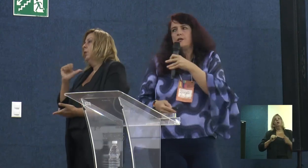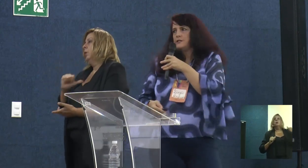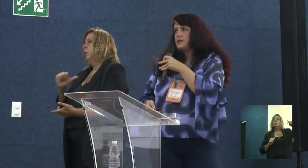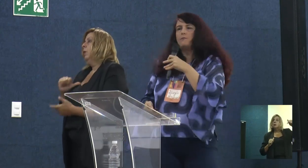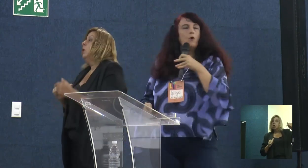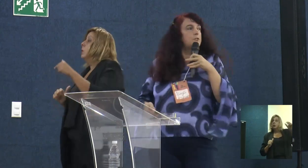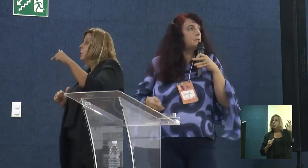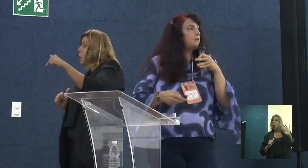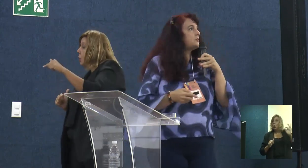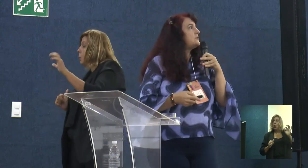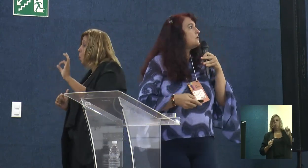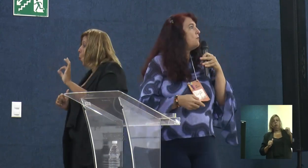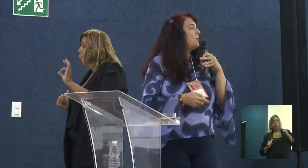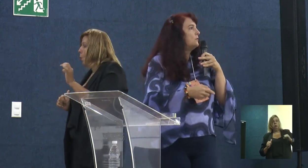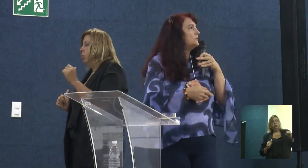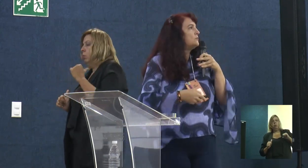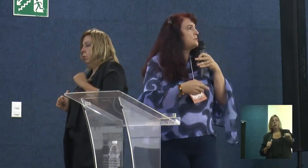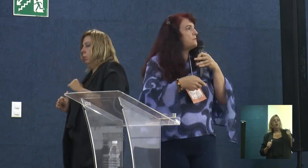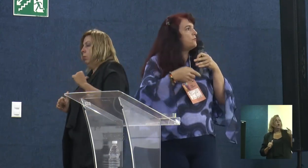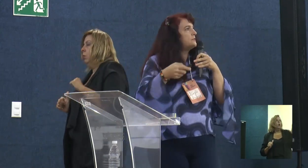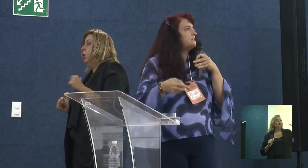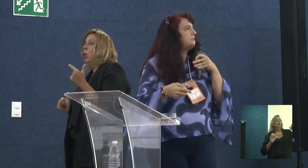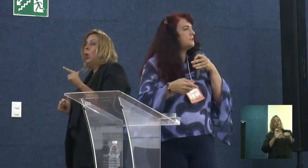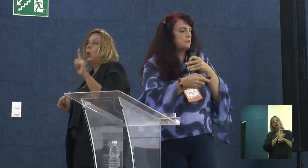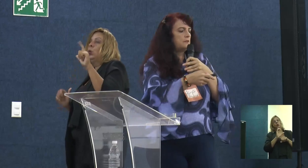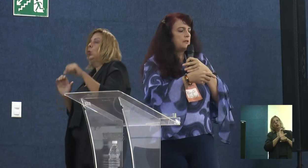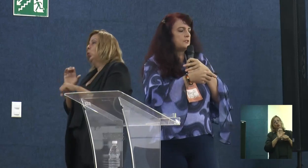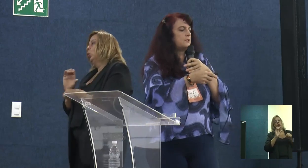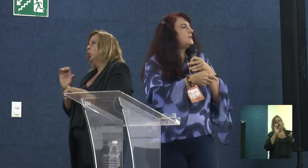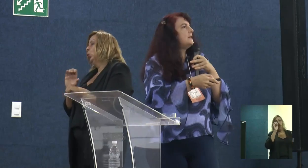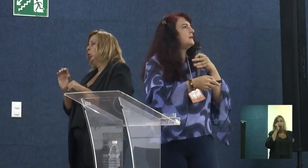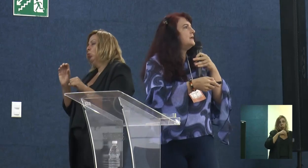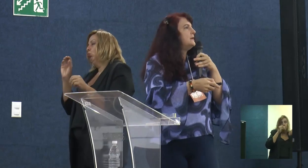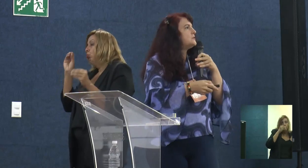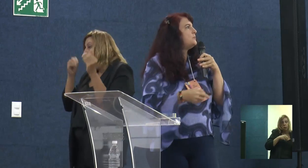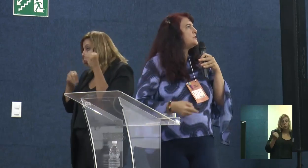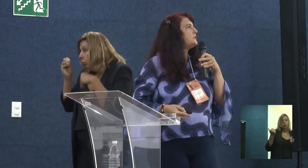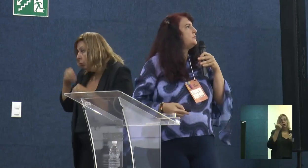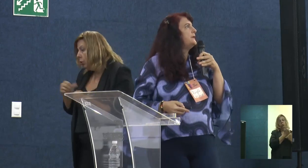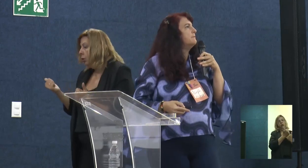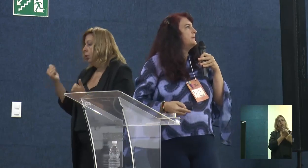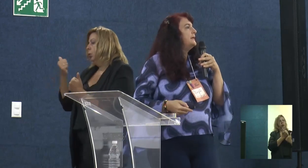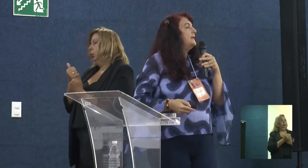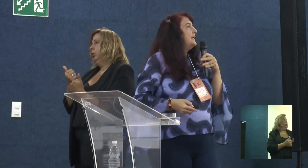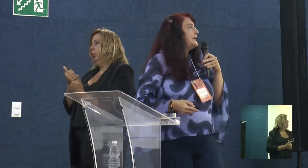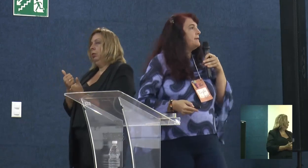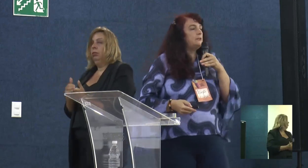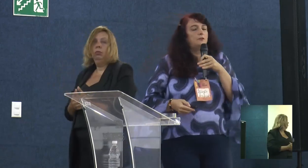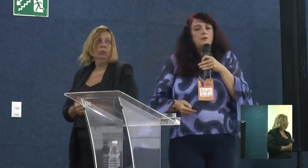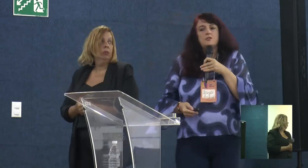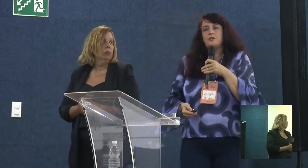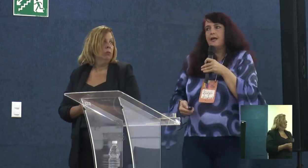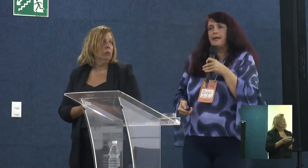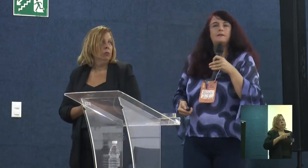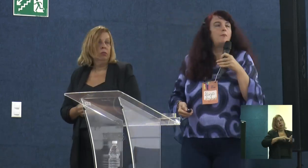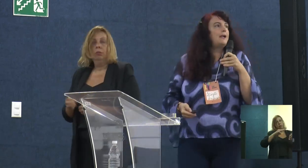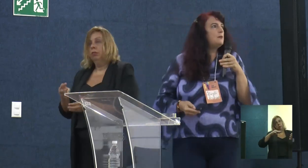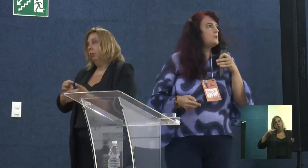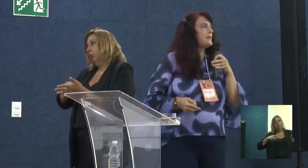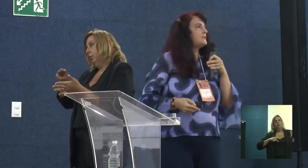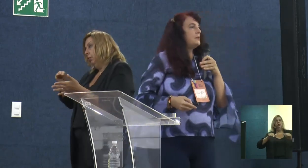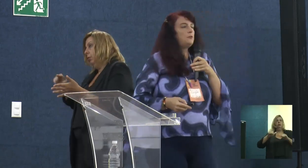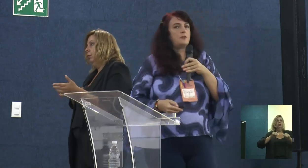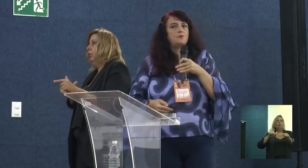sete agentes sem bolsa, que a gente, ao longo do curso, se fossem desistindo, a gente ia substituindo. E a metodologia é